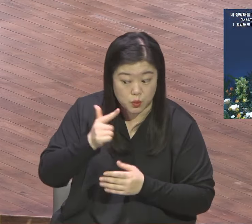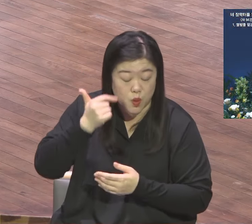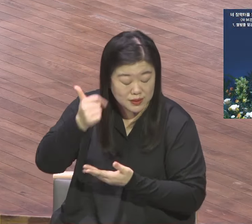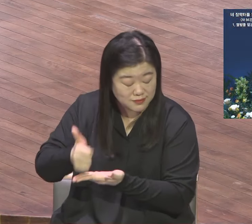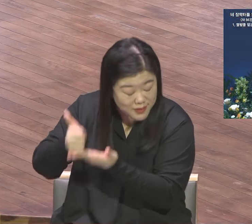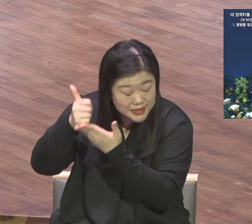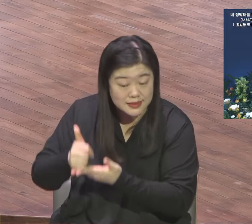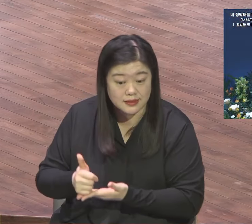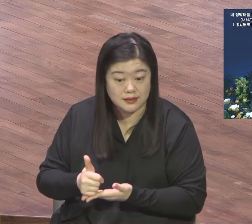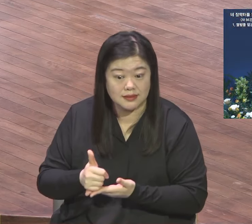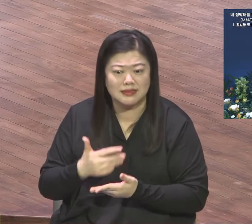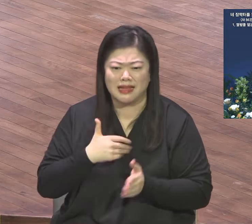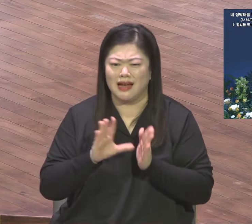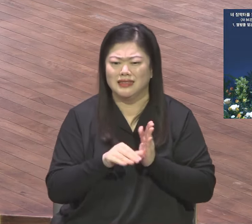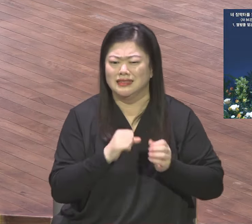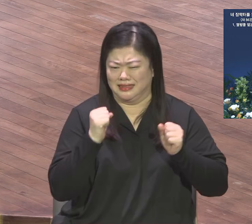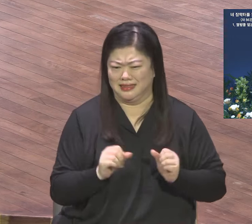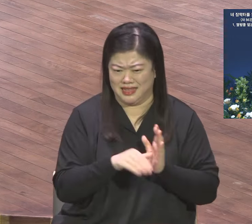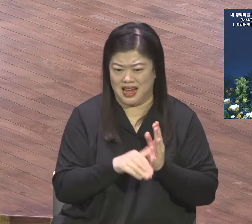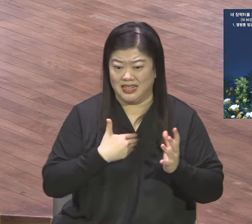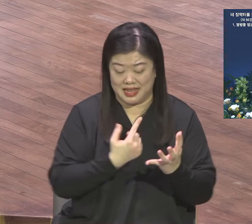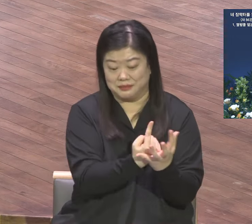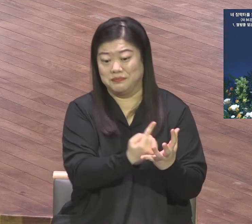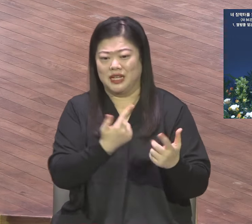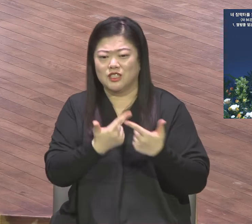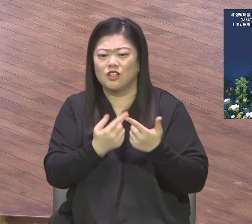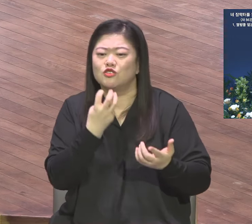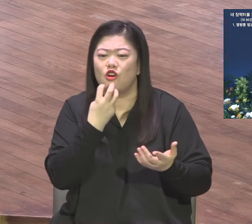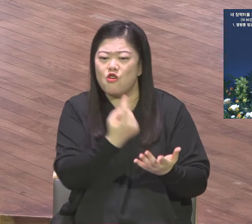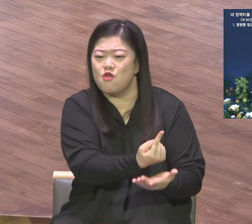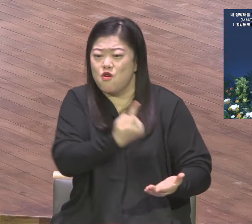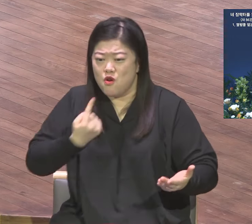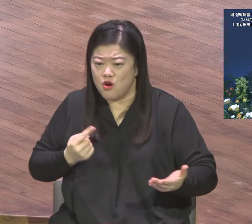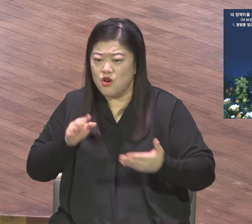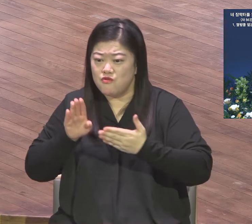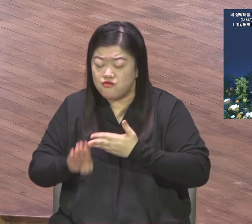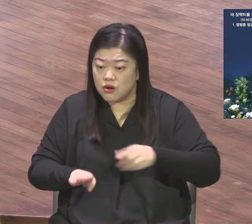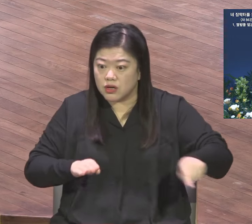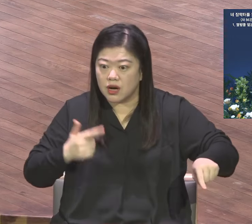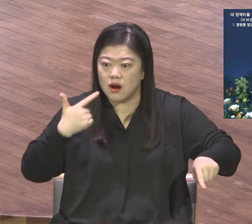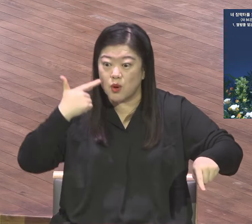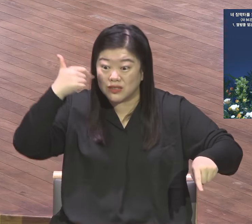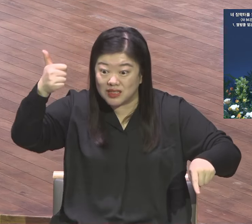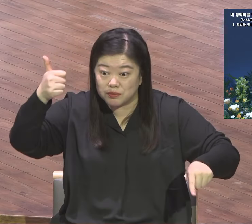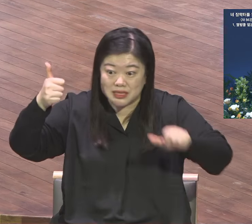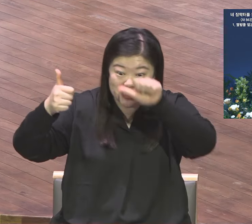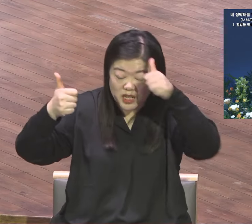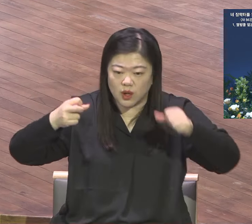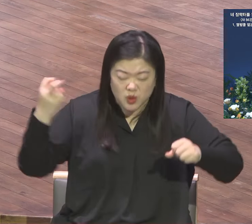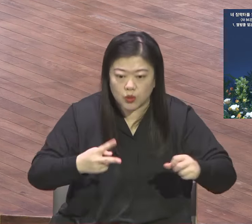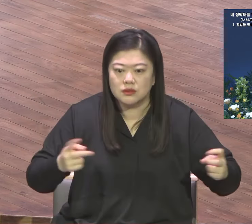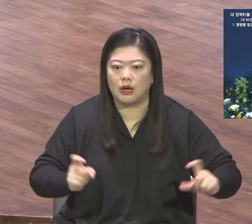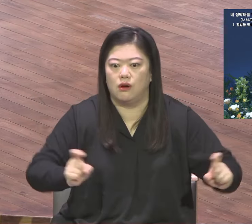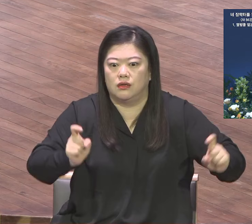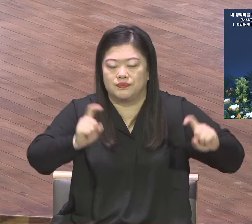됐는데 그때는 그런 게 없었는데 내가 올라와서 개척한 올라오라니까 꼴통이 안 왔어요. 내가 친한 장로인데 이게 꼴통을